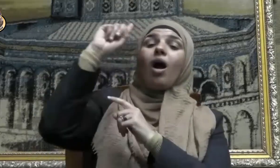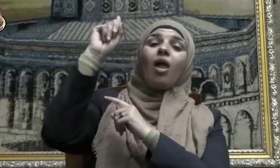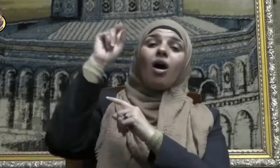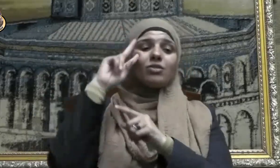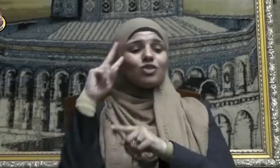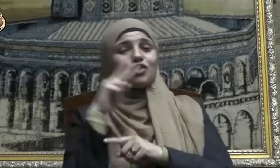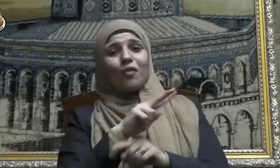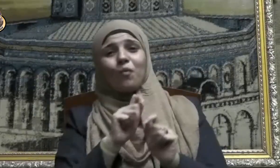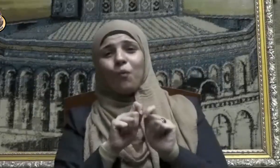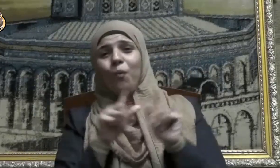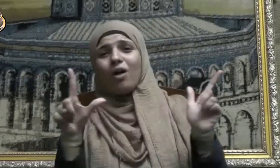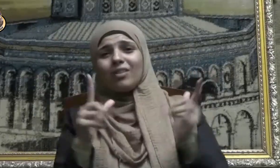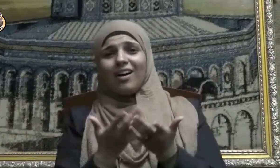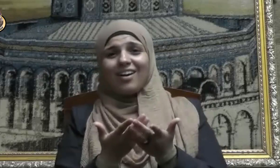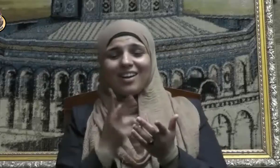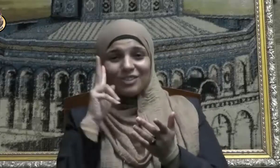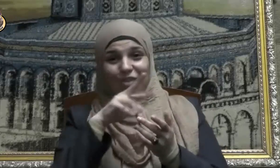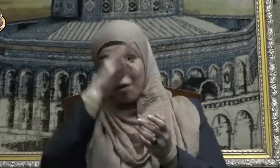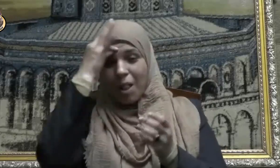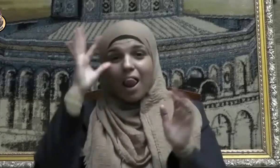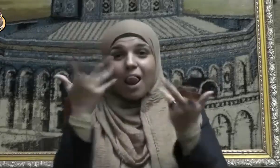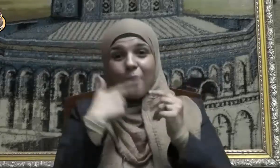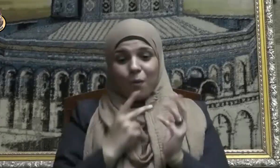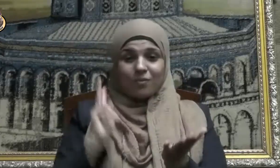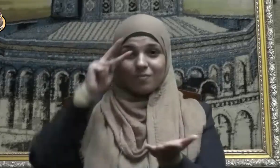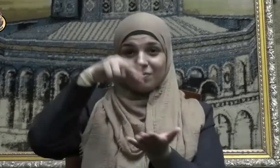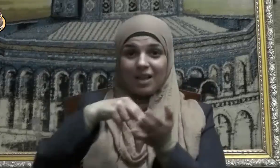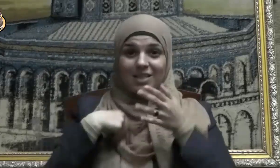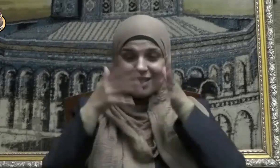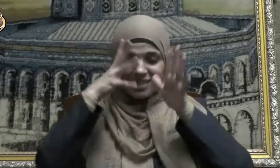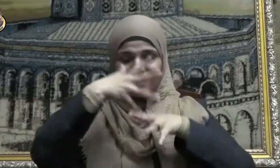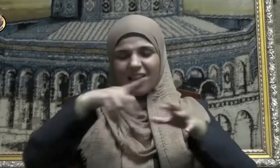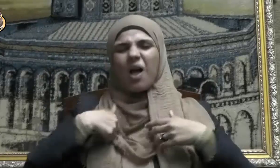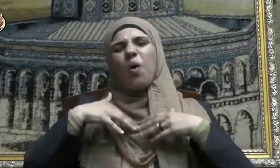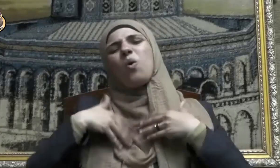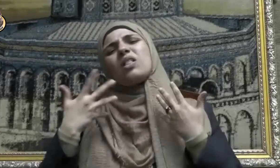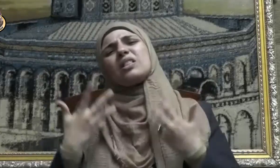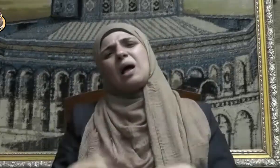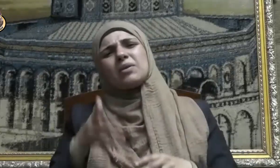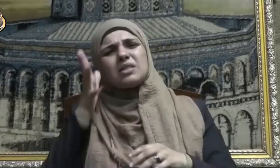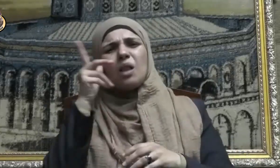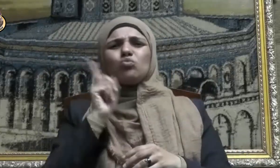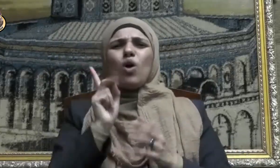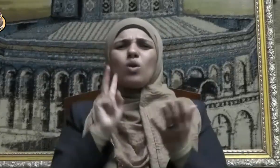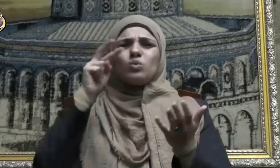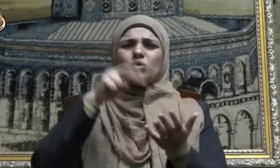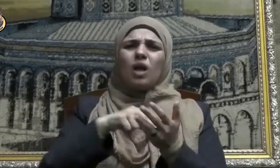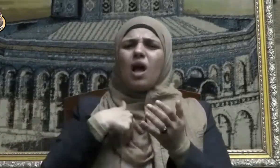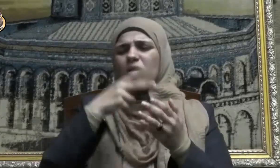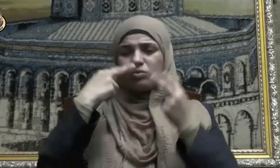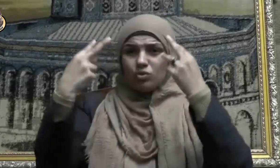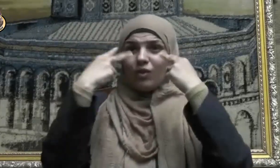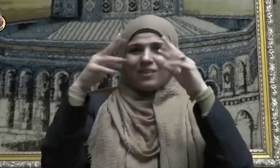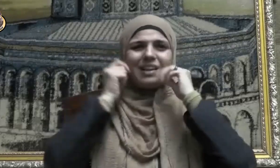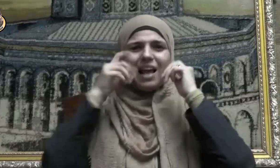وإذا قاموا إلى الصلاة قاموا كسالا يراءون الناس ولا